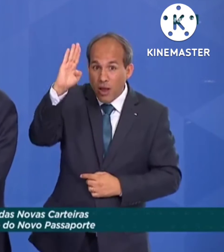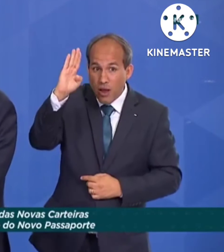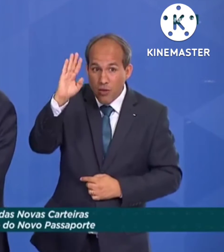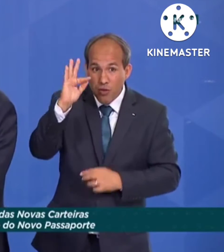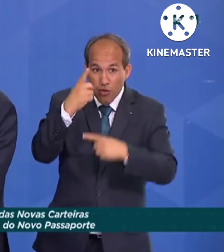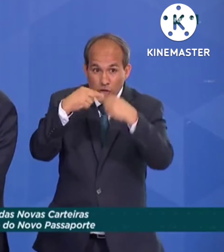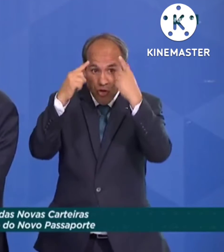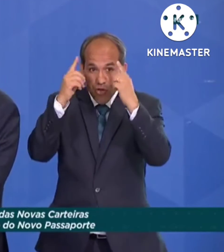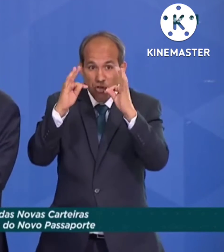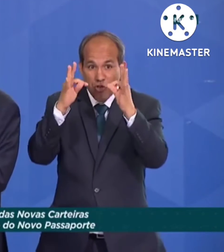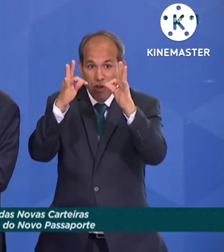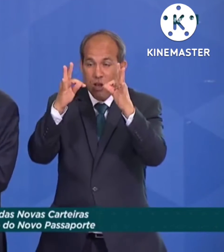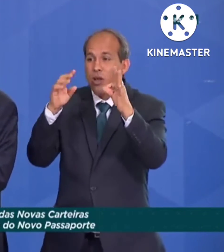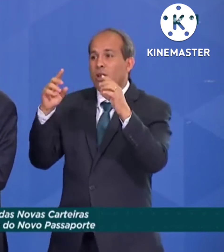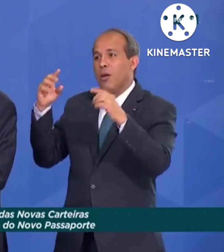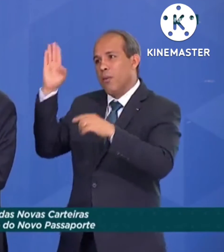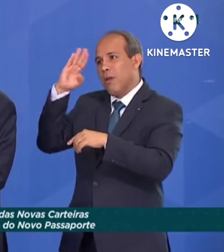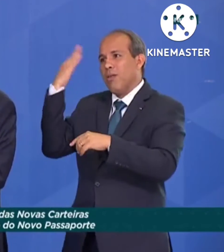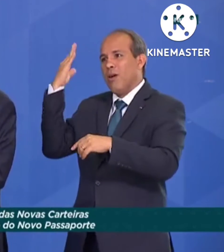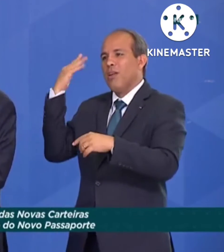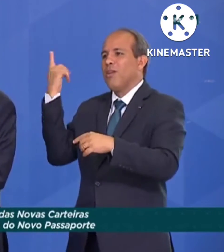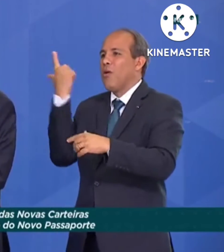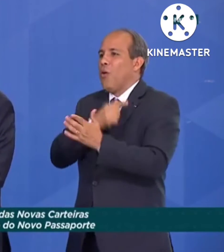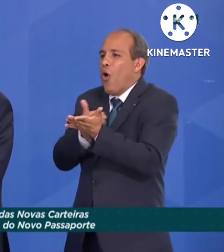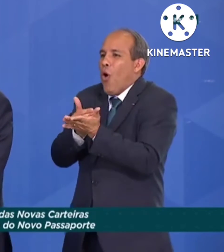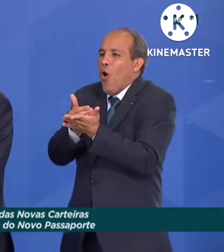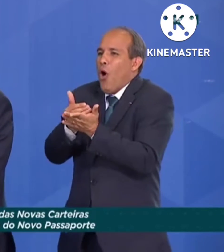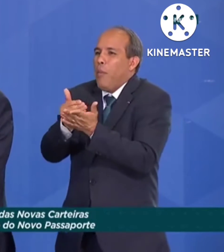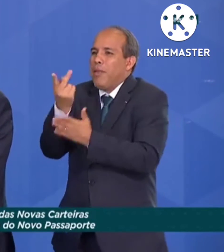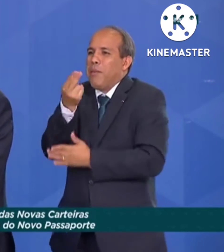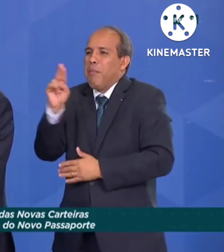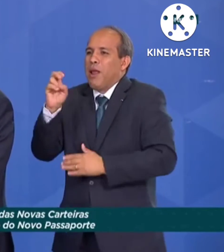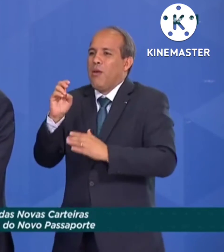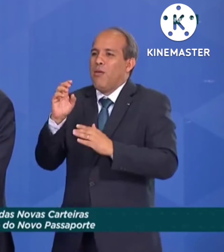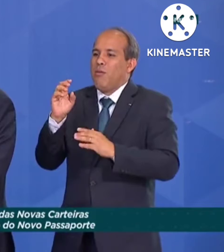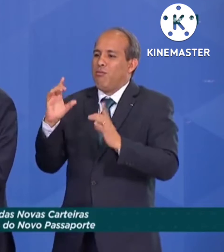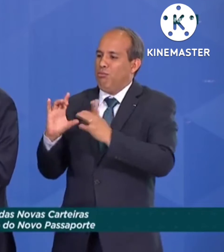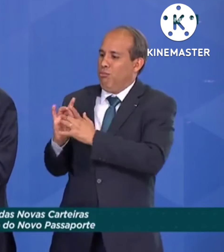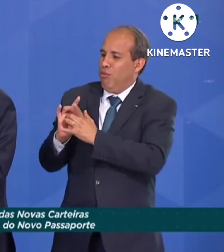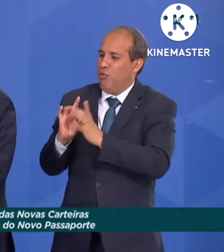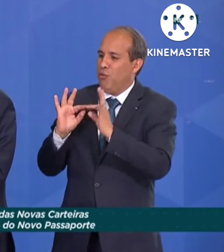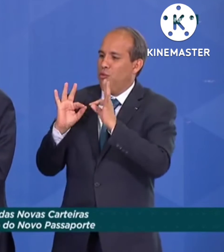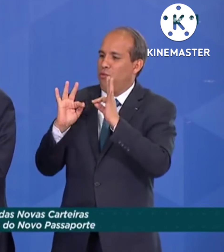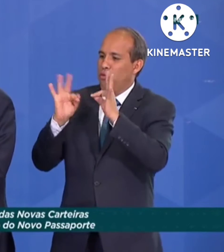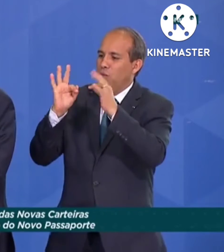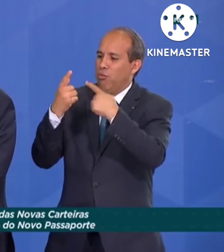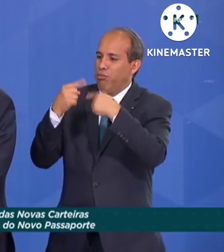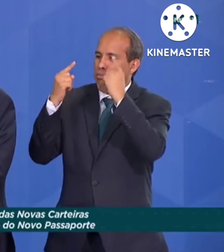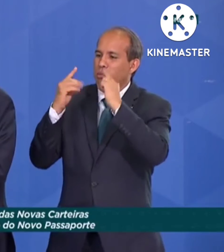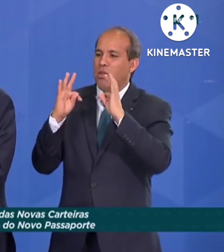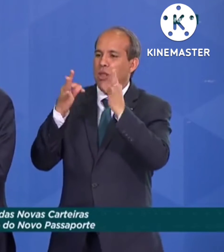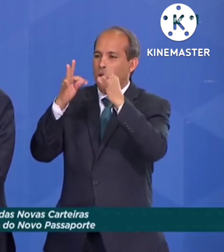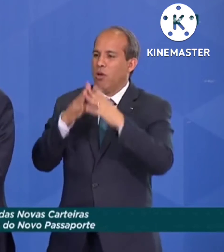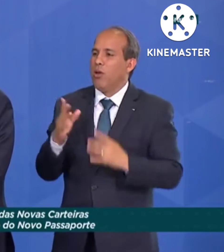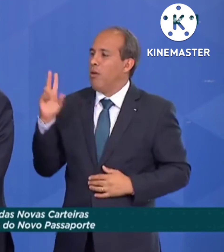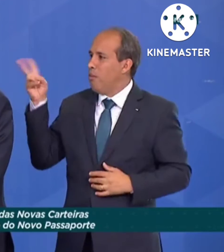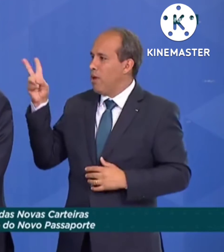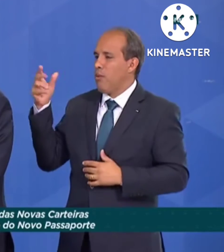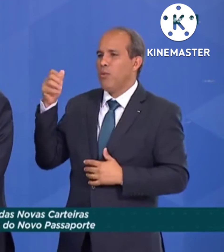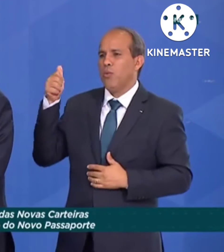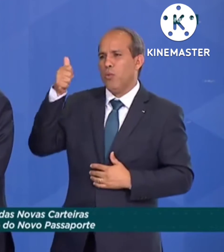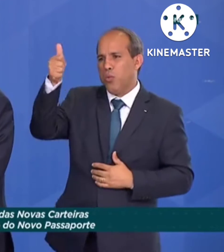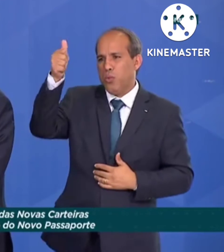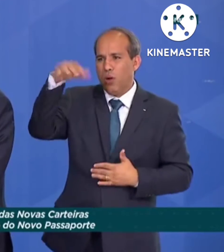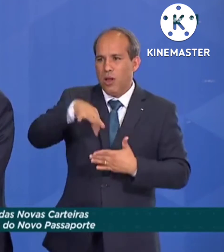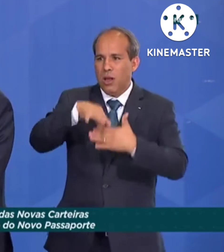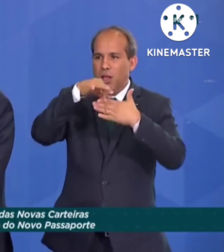desde a eleição do presidente, Brasil já estava com o pé nesse futuro digital. E nós temos feito tudo para manter essa liderança na dimensão